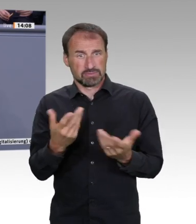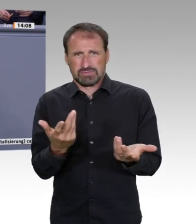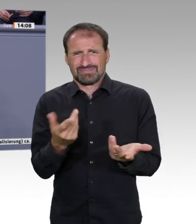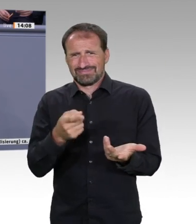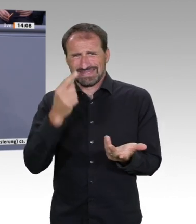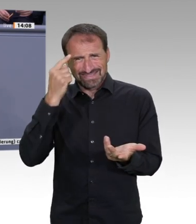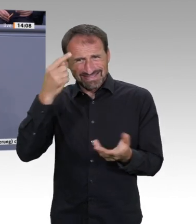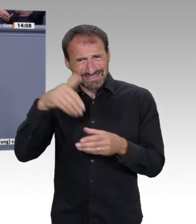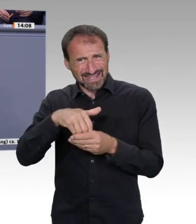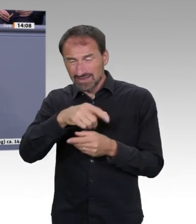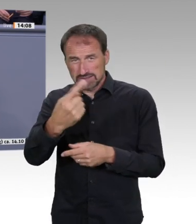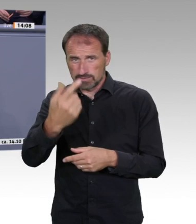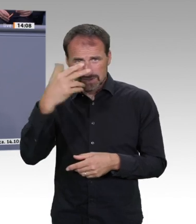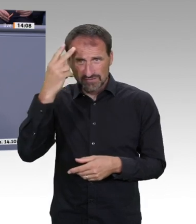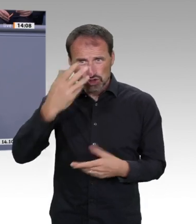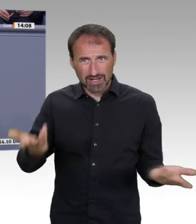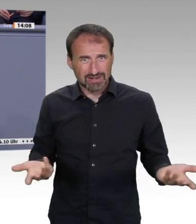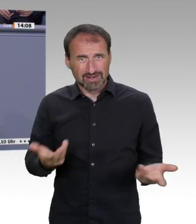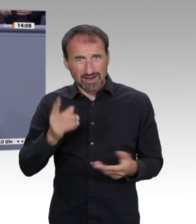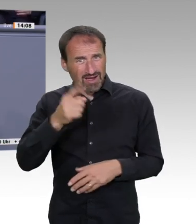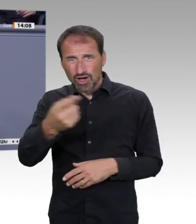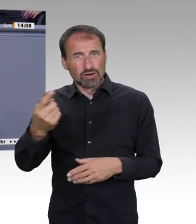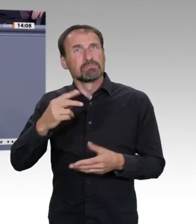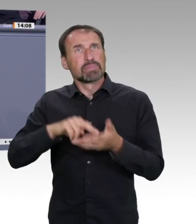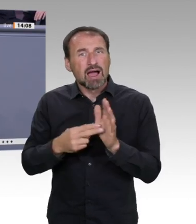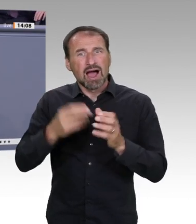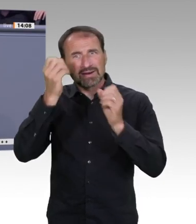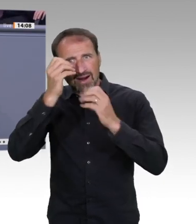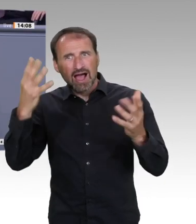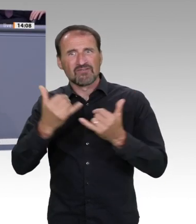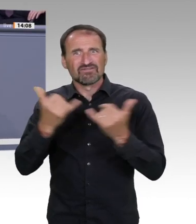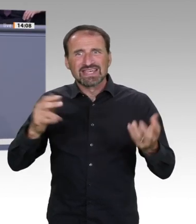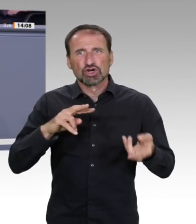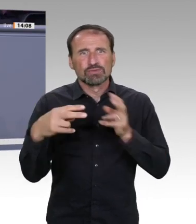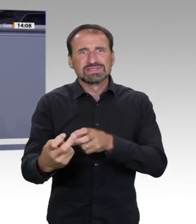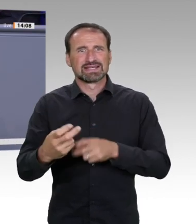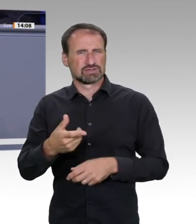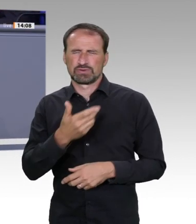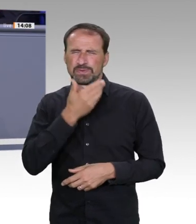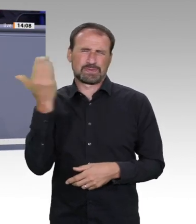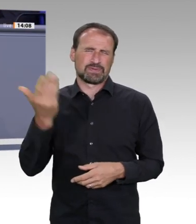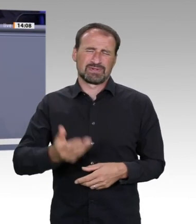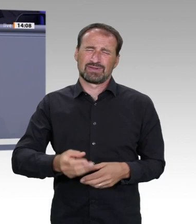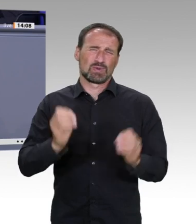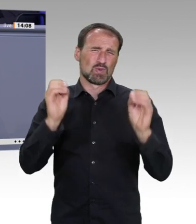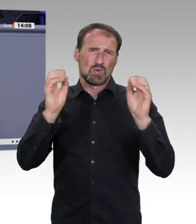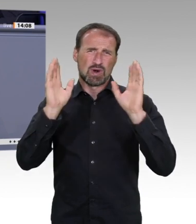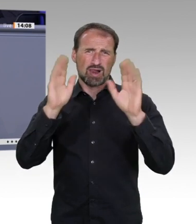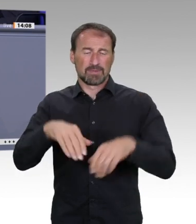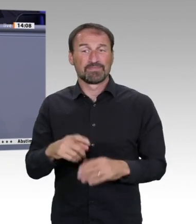Transformation. Wie ernst die Bundesregierung diesen Auftrag bisher genommen hat, durften wir gerade aufs Spiegel lesen. Die